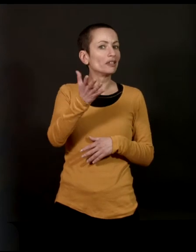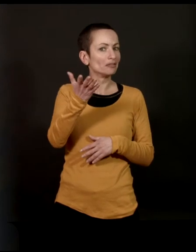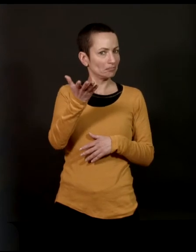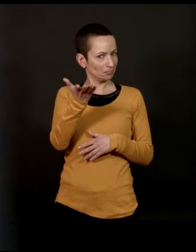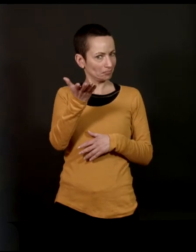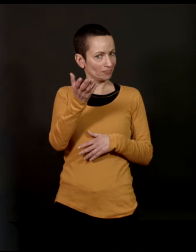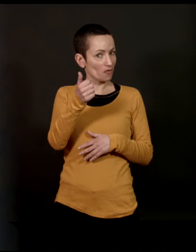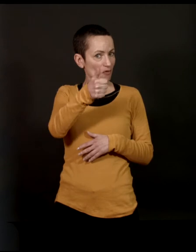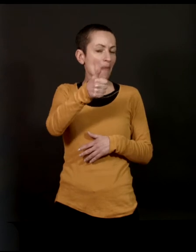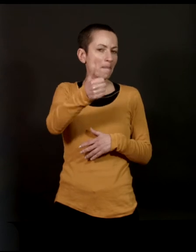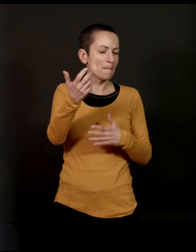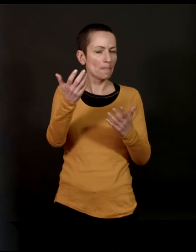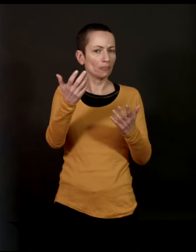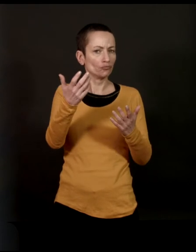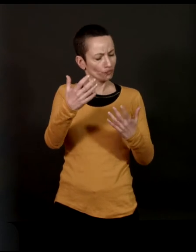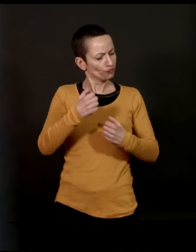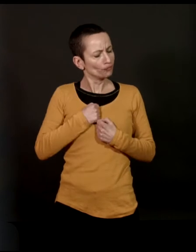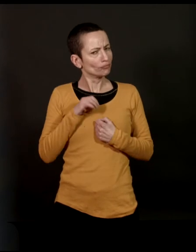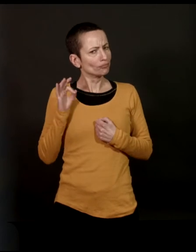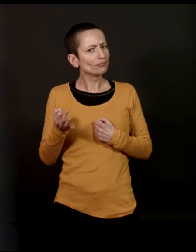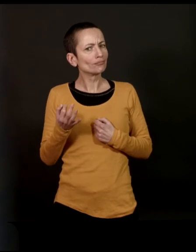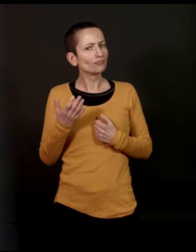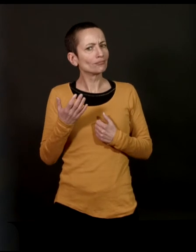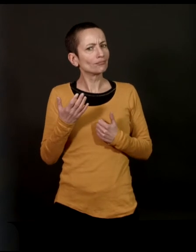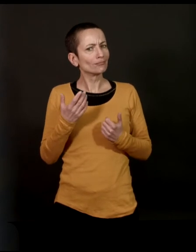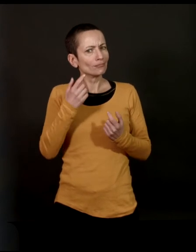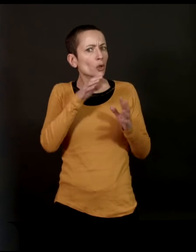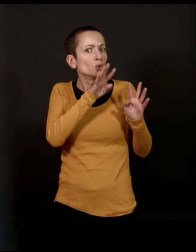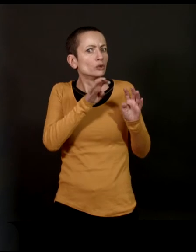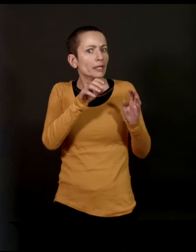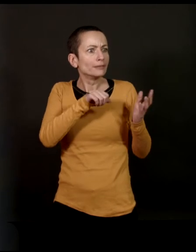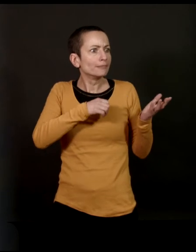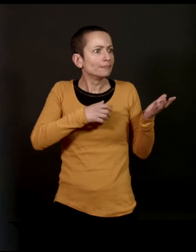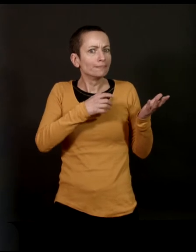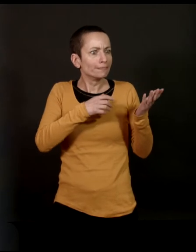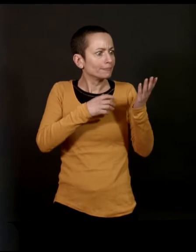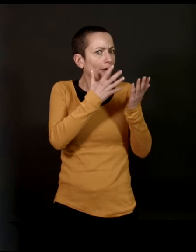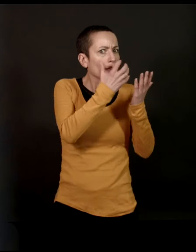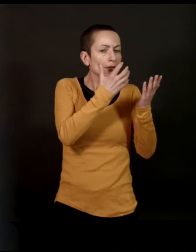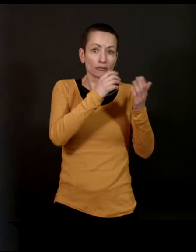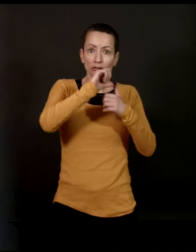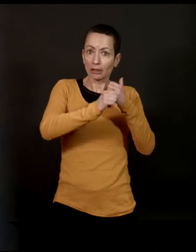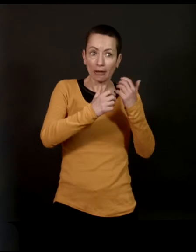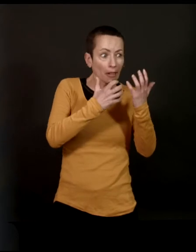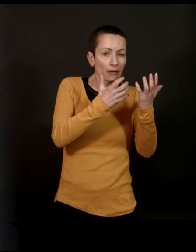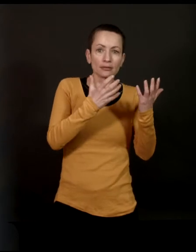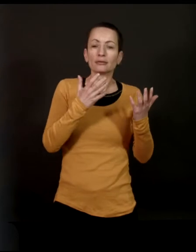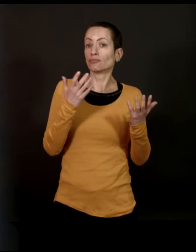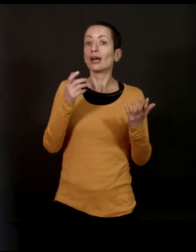lectrice, vous vous assumez aussi d'être sensible au suspense et en même temps d'apprécier le style ? On parlait de Simonon